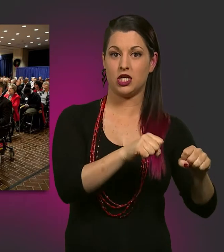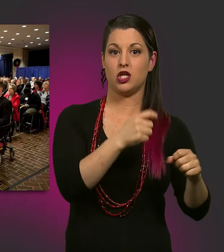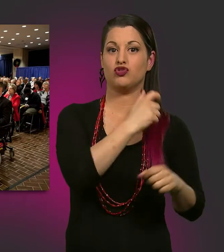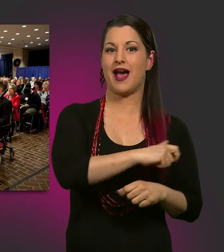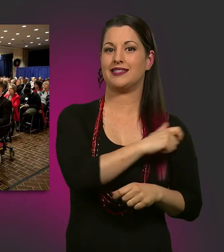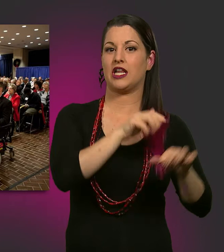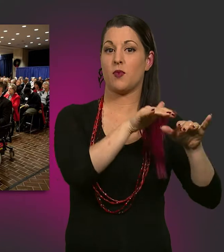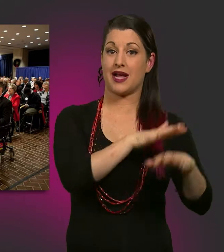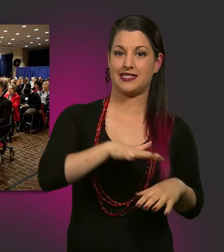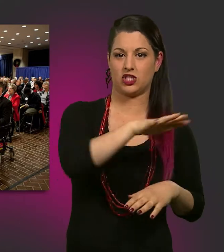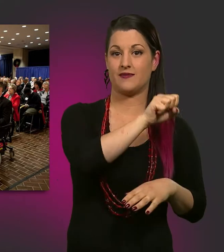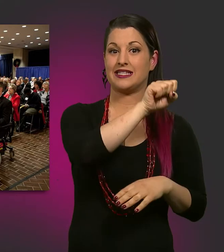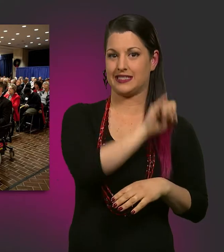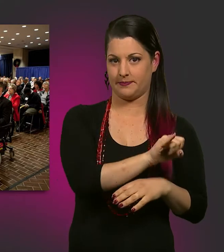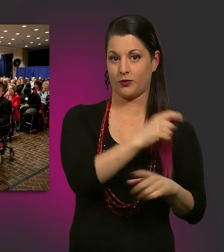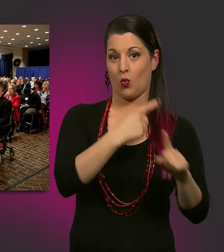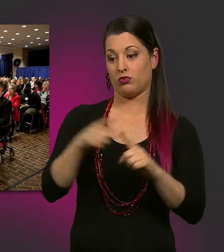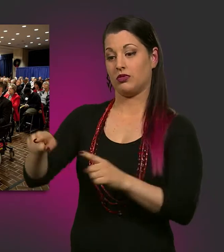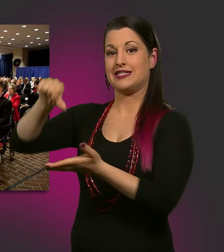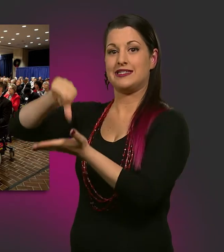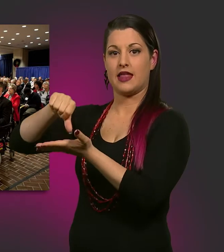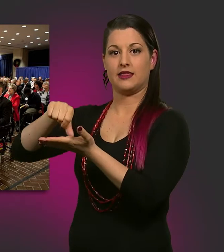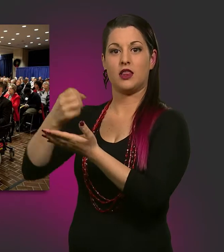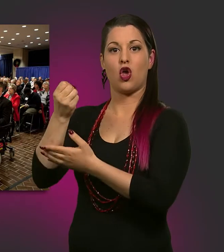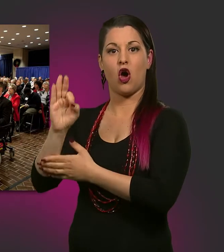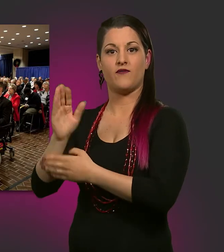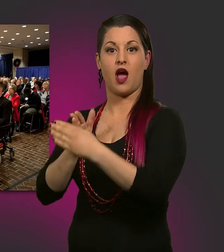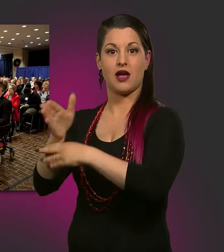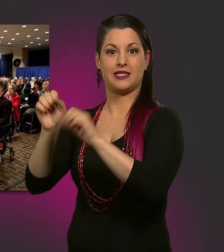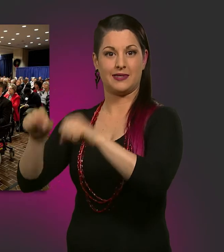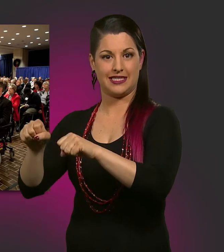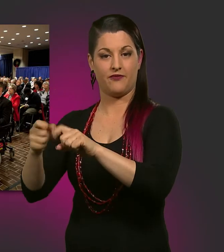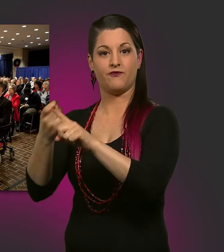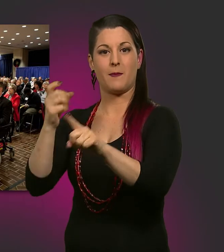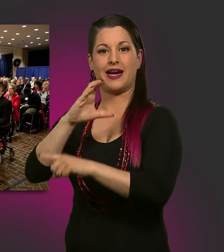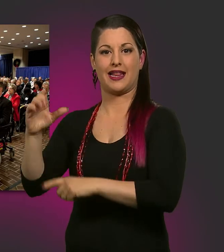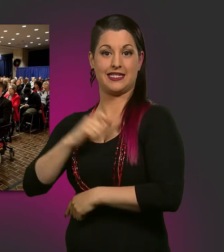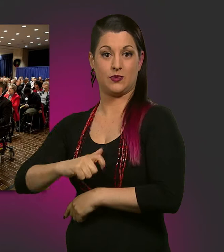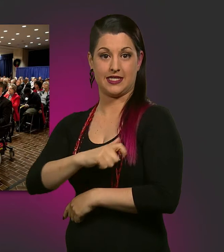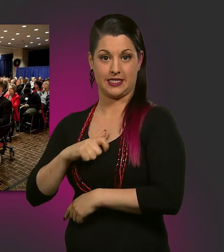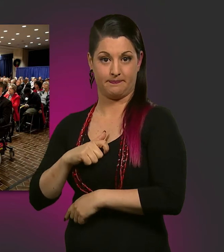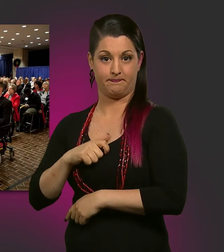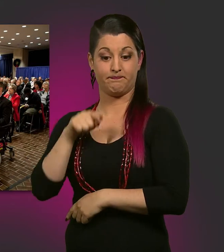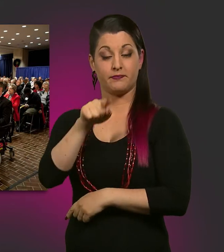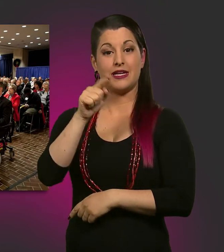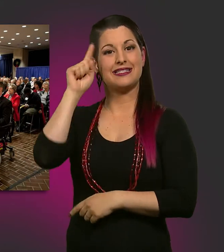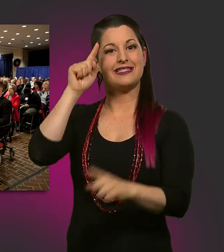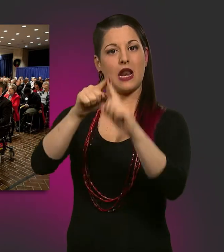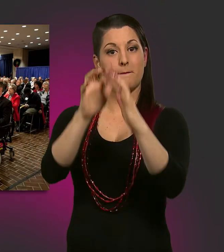Accessibility der Schweizer Informatikgesellschaft SI und das Center of Accessibility der Credit Suisse organisiert.